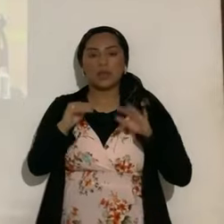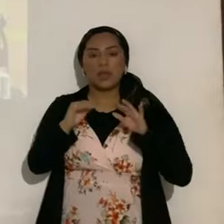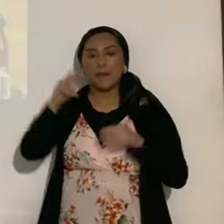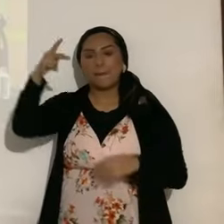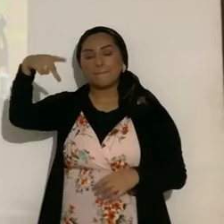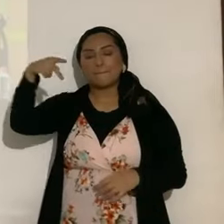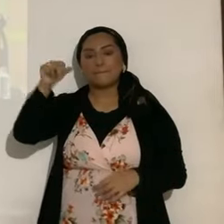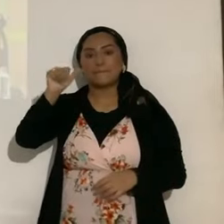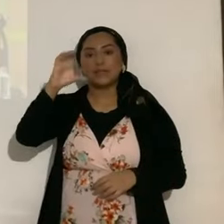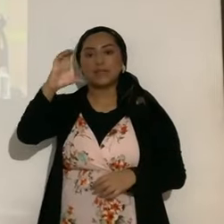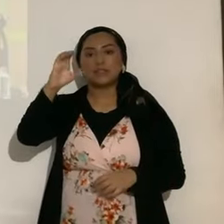e Índico,